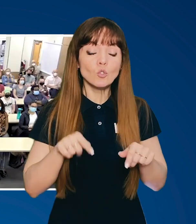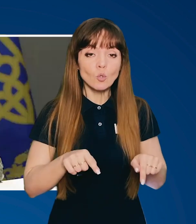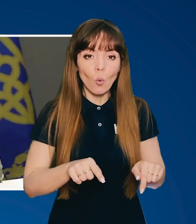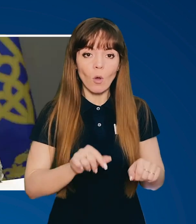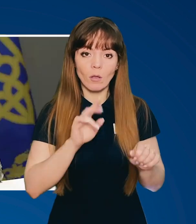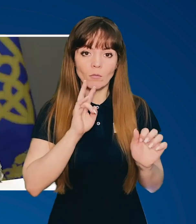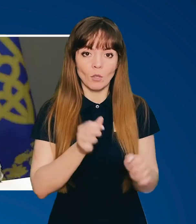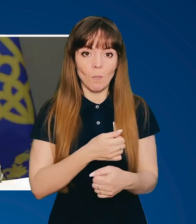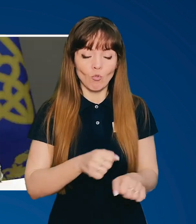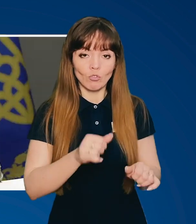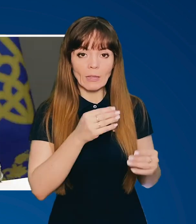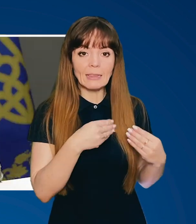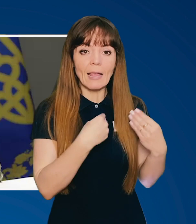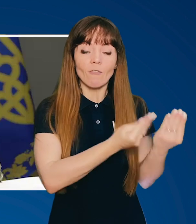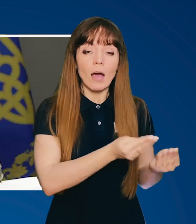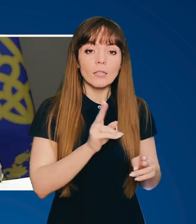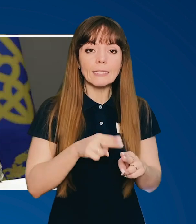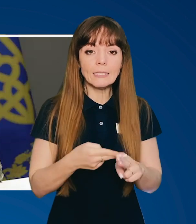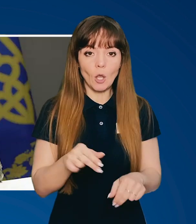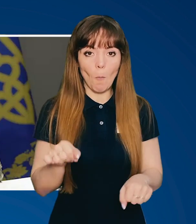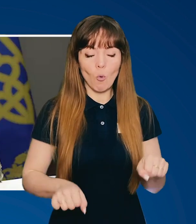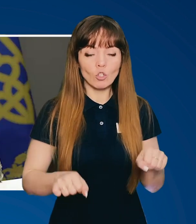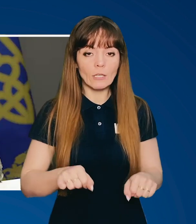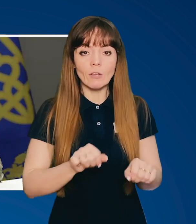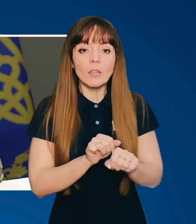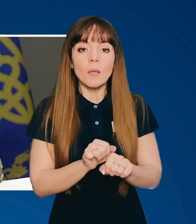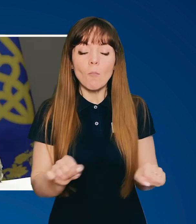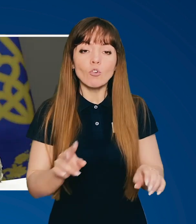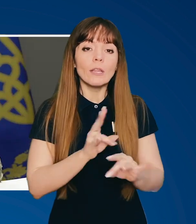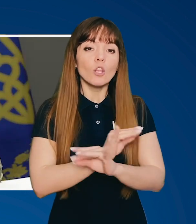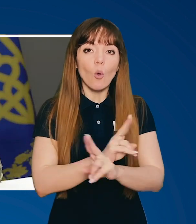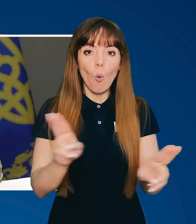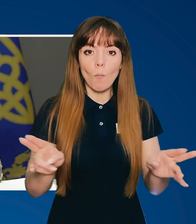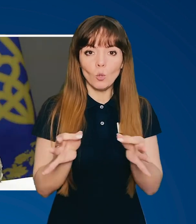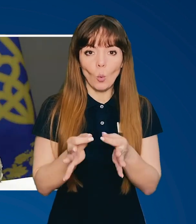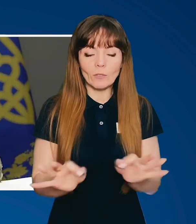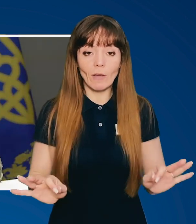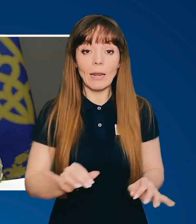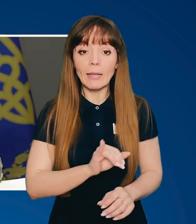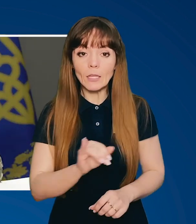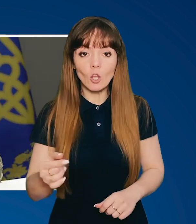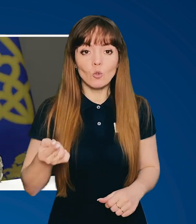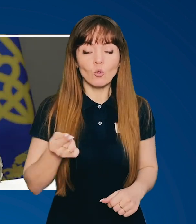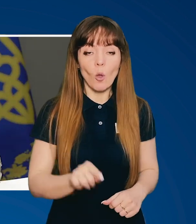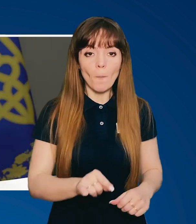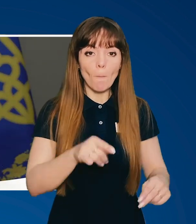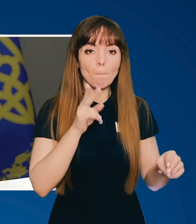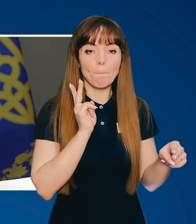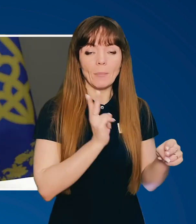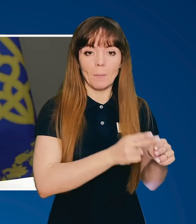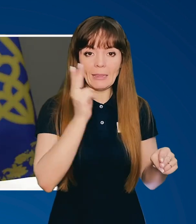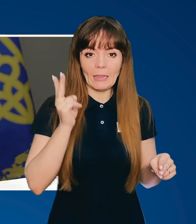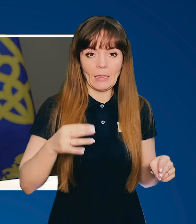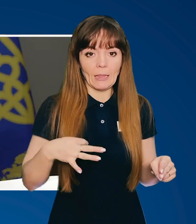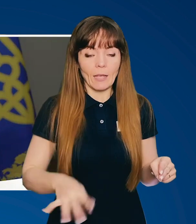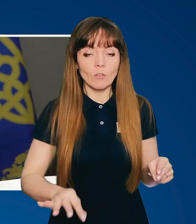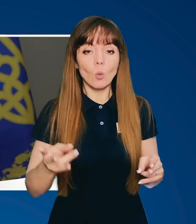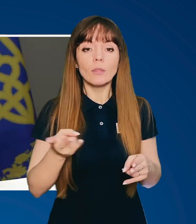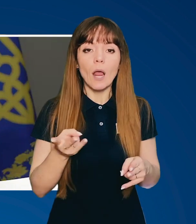Цього не можна давати. Цих можливостей не можна нікому дозволяти. Тому превентивно треба